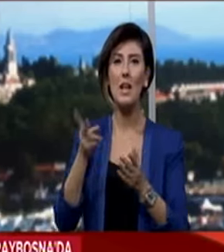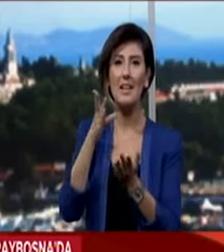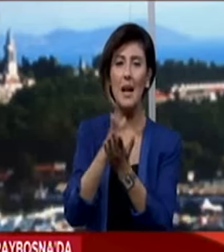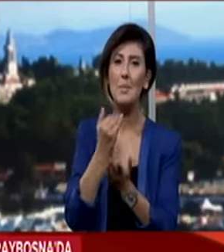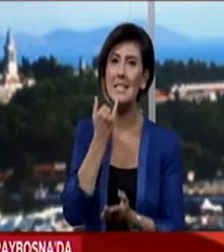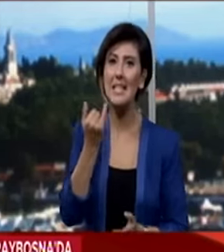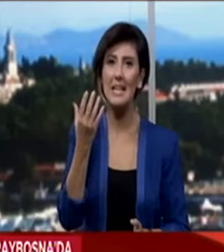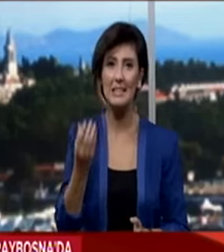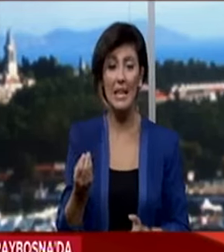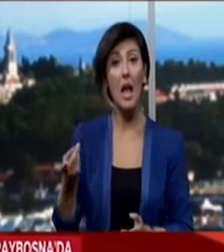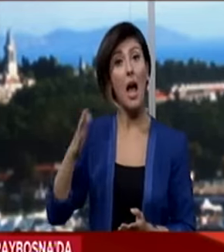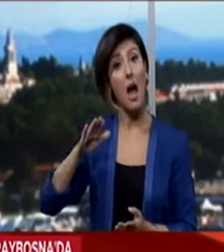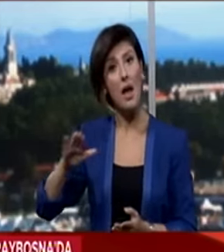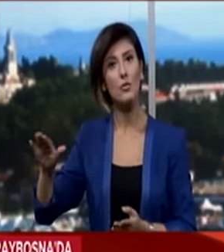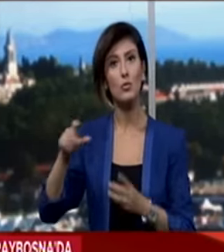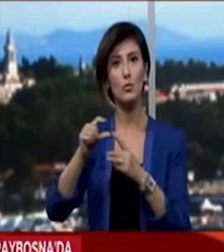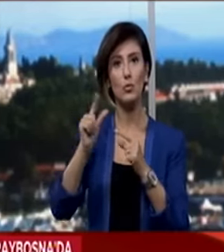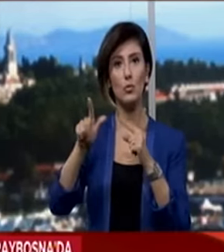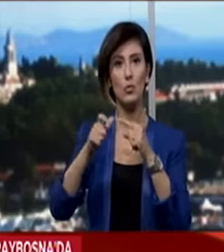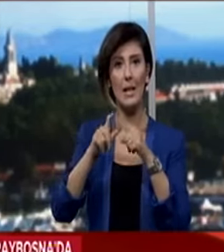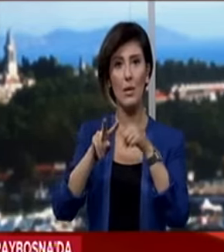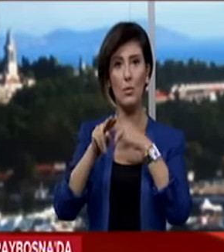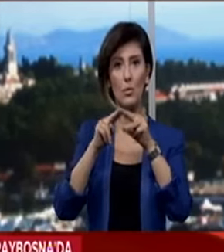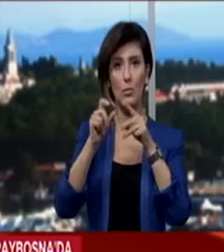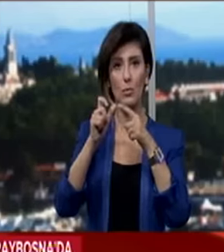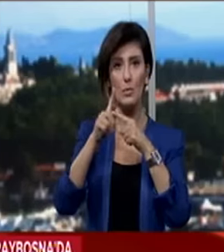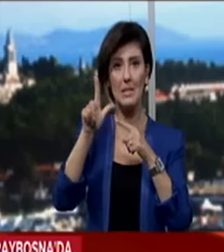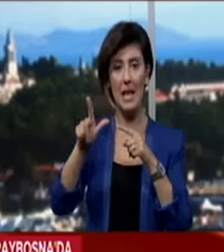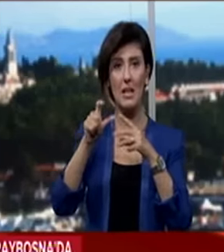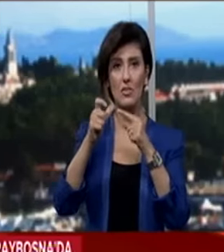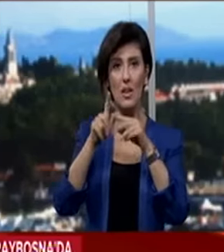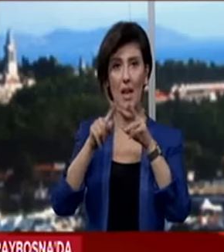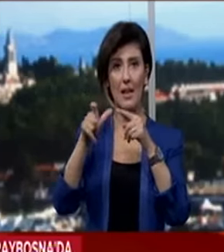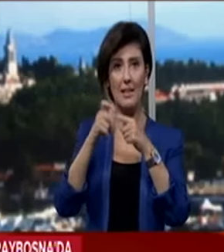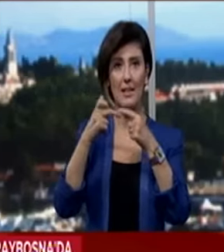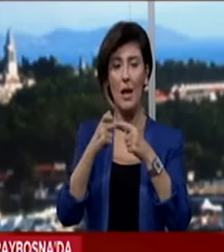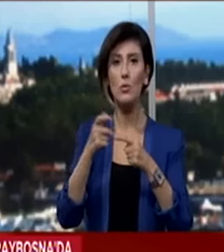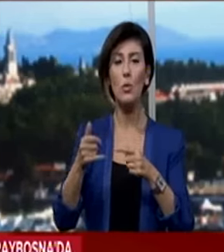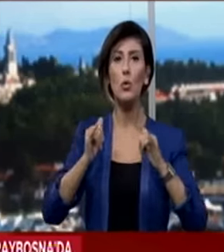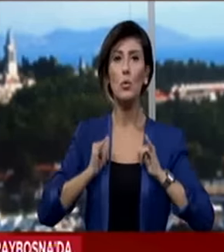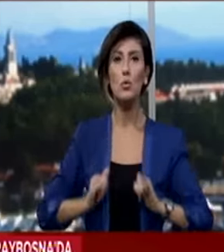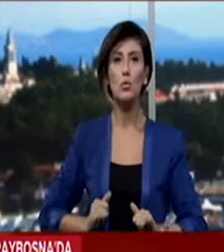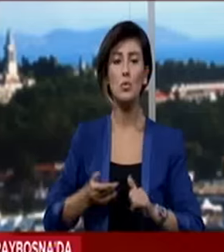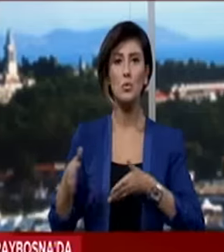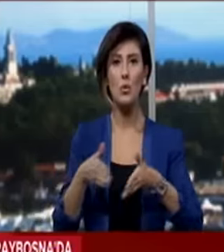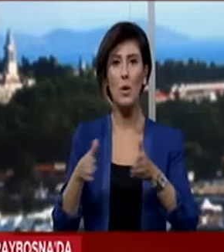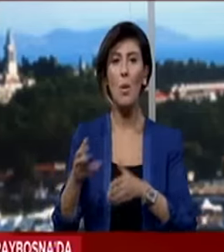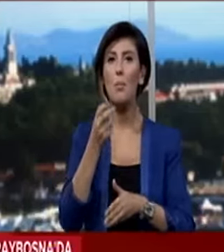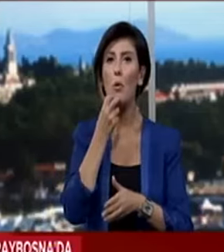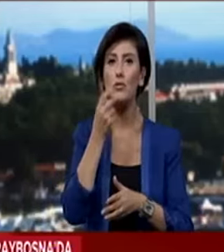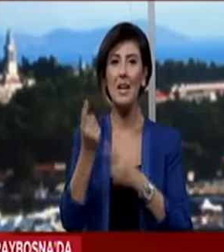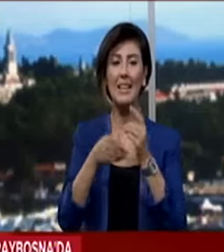Yalçın Topçu ayrıca Şule Yüksel Şenir'in Huzur Sokağı romanının Boşnatya versiyonunun tanıtımına katılacak.